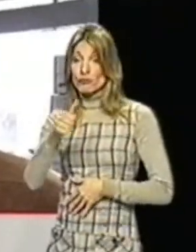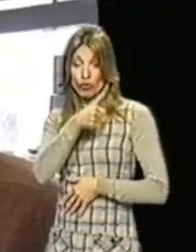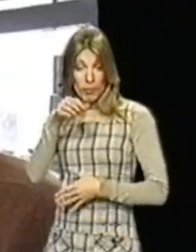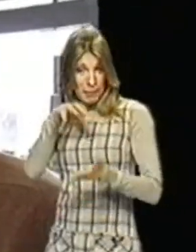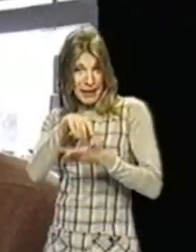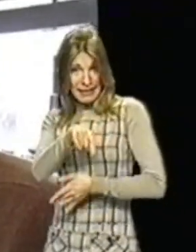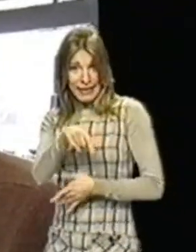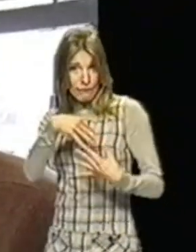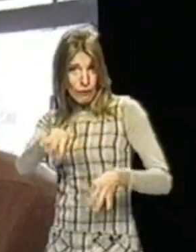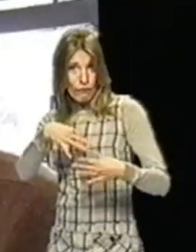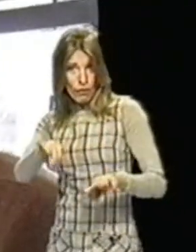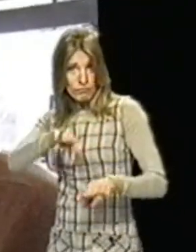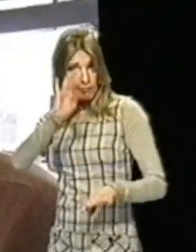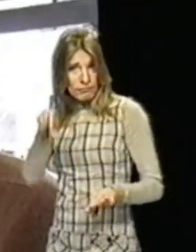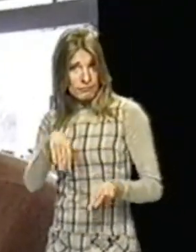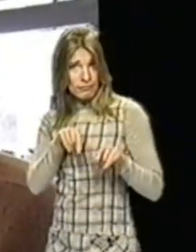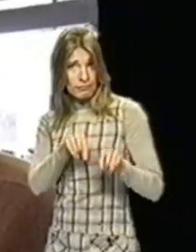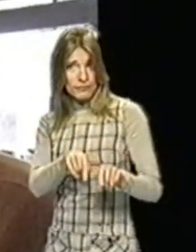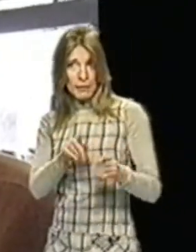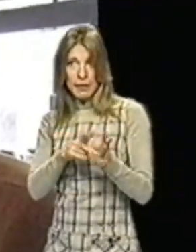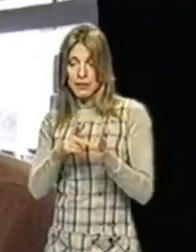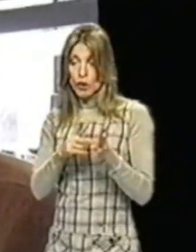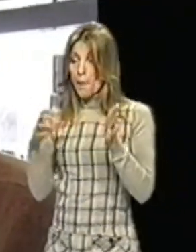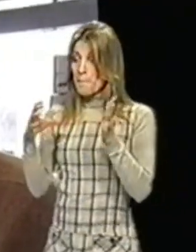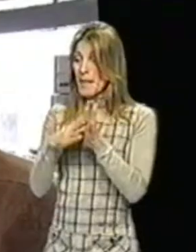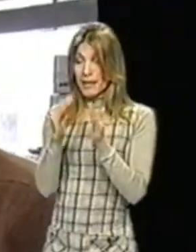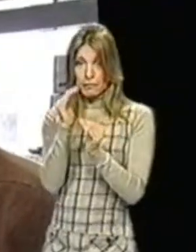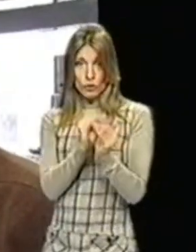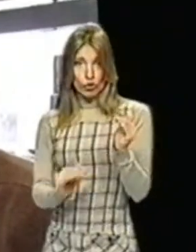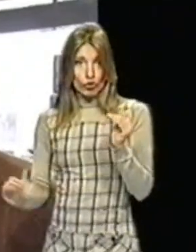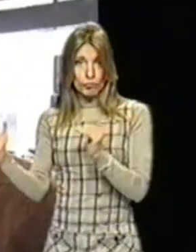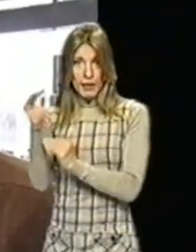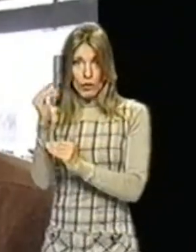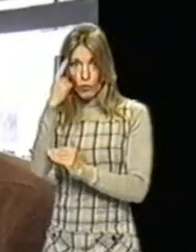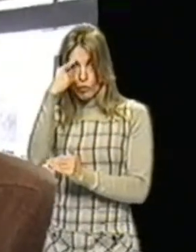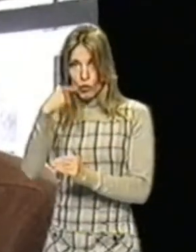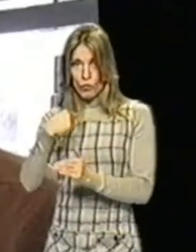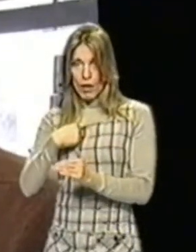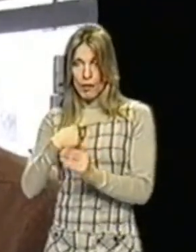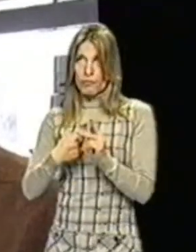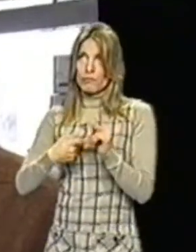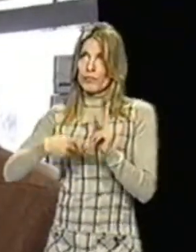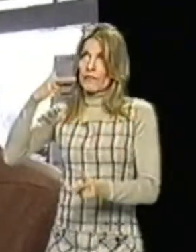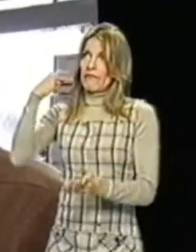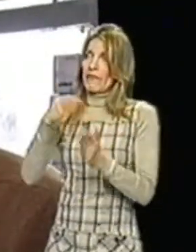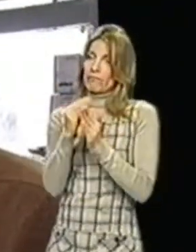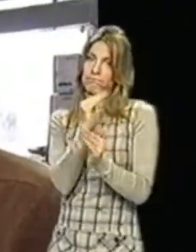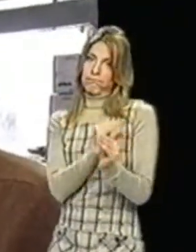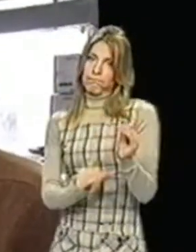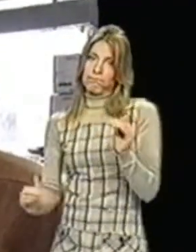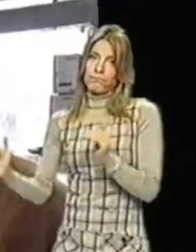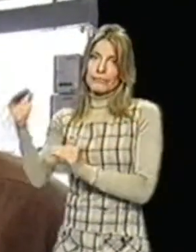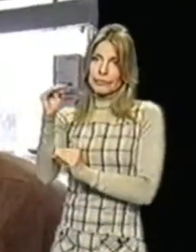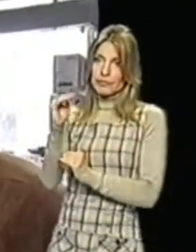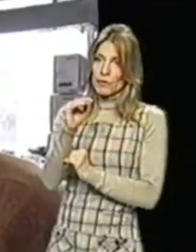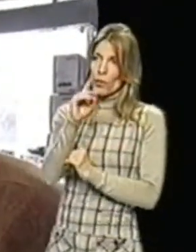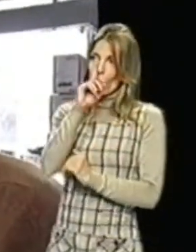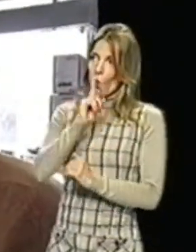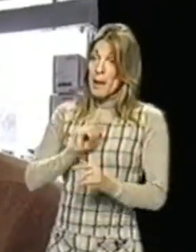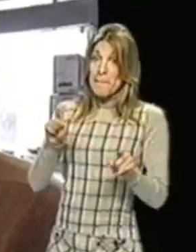vends que parce que c'est la marque supérieure pour moi le plus élitiste et je crois que même s'il y avait faillite Marklin